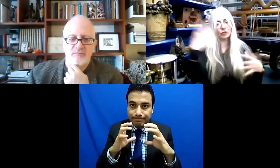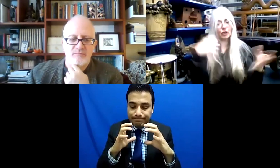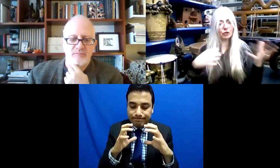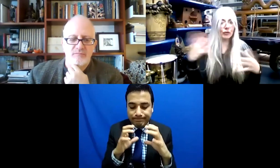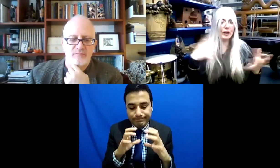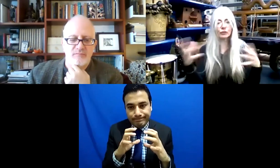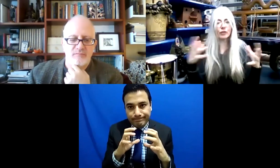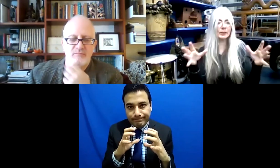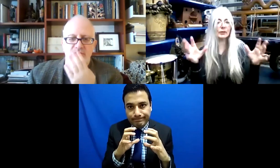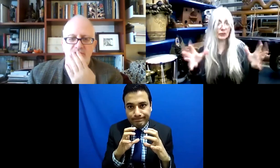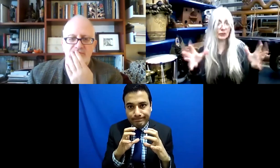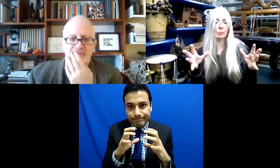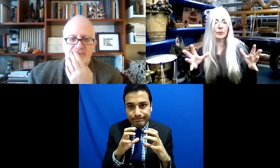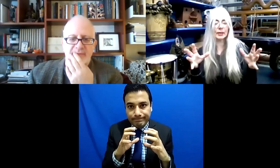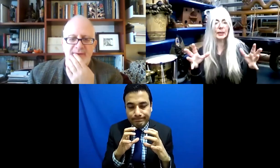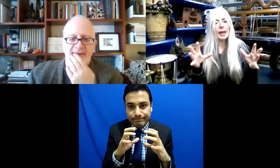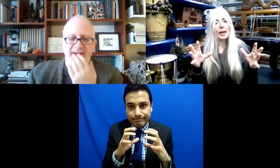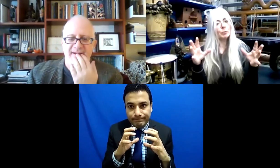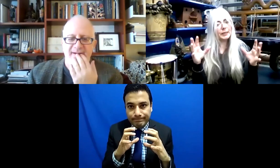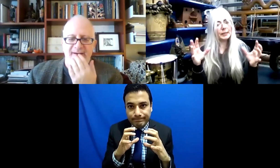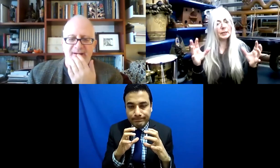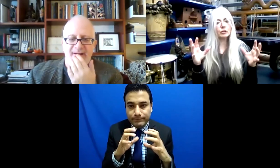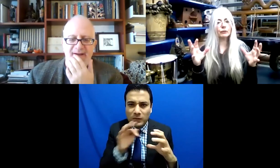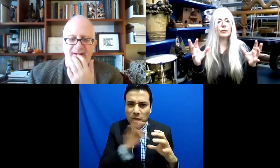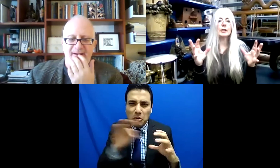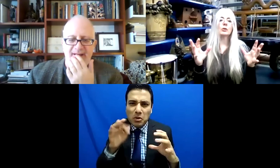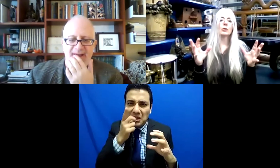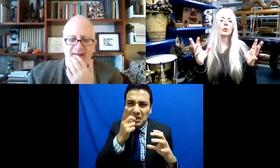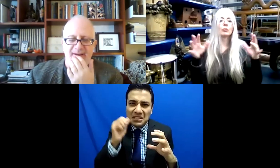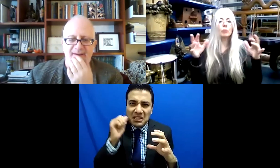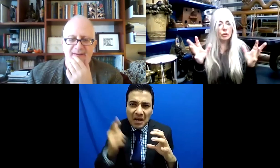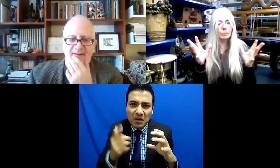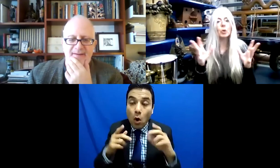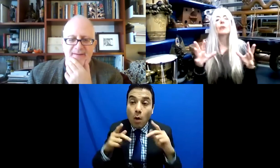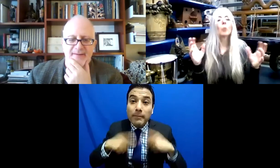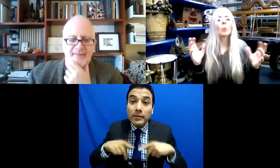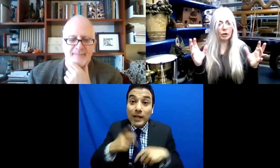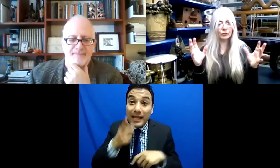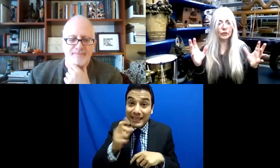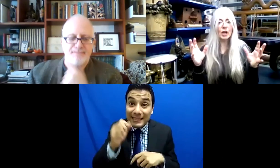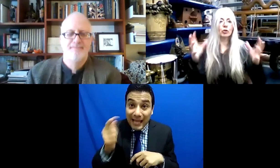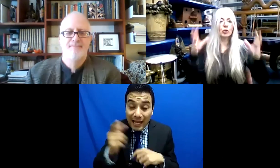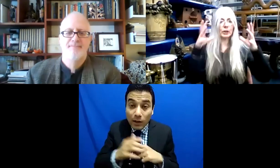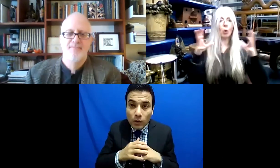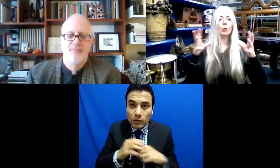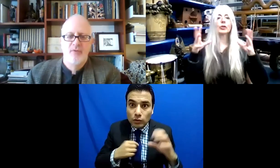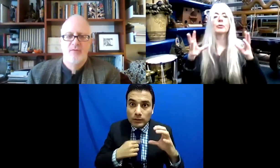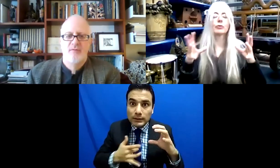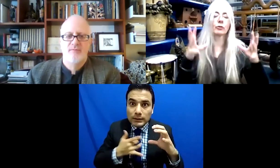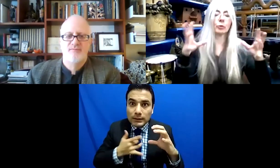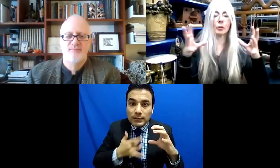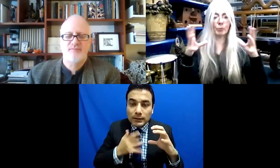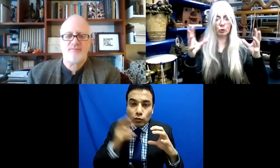decir algo o algún amigo dice algo y empiezas a sentir los ritmos de las